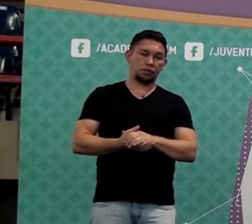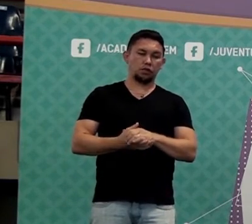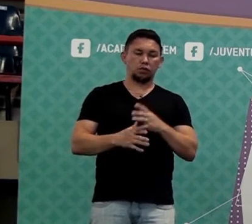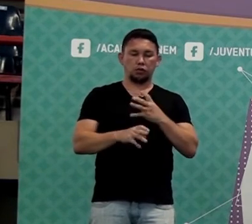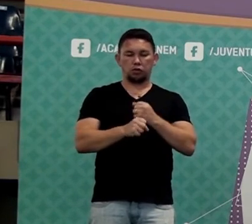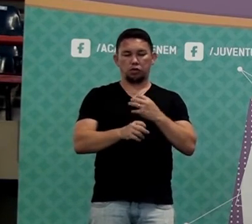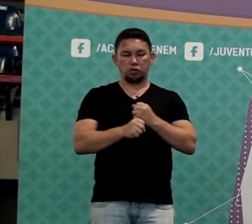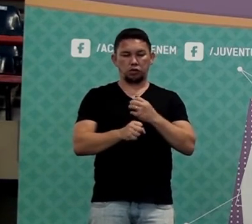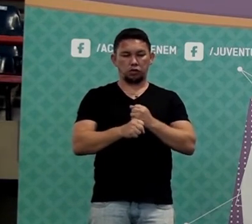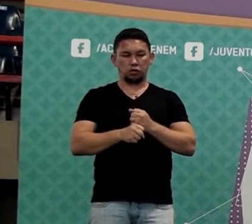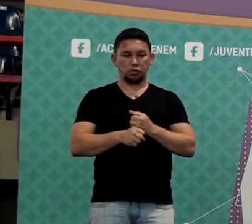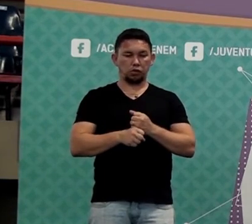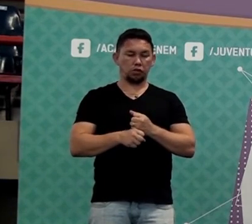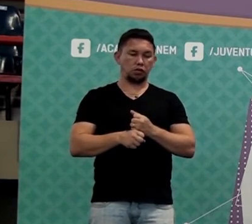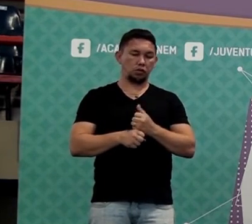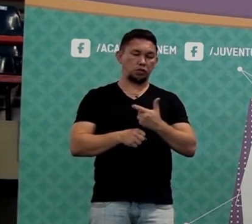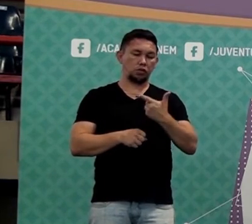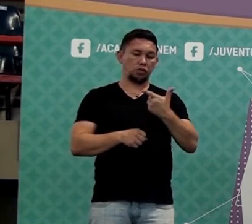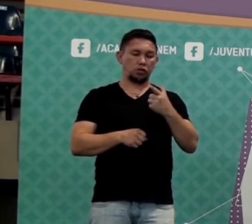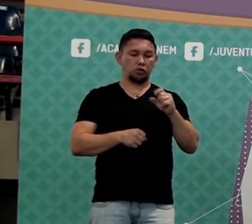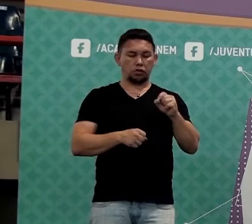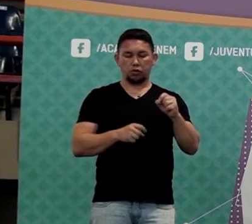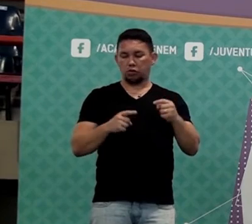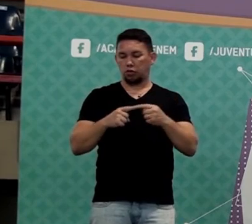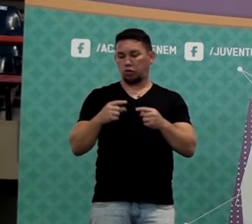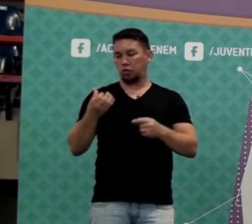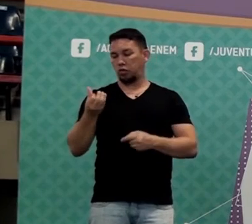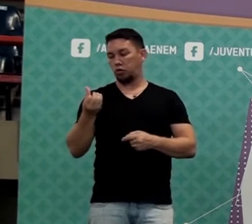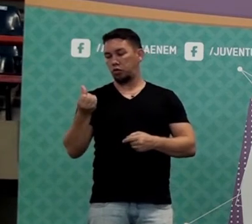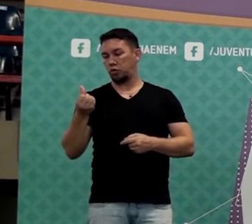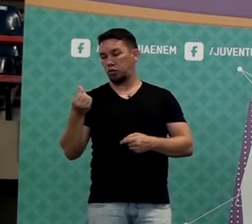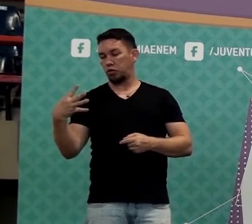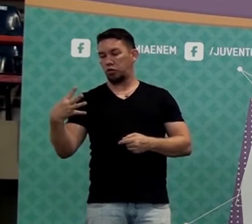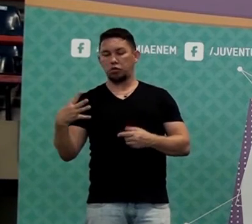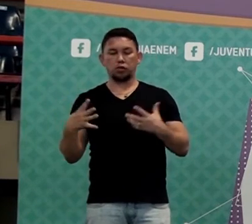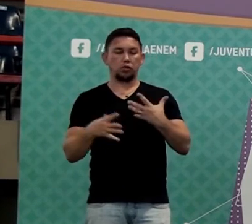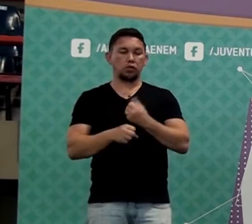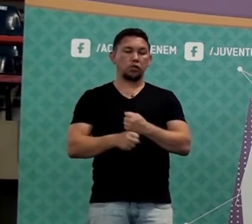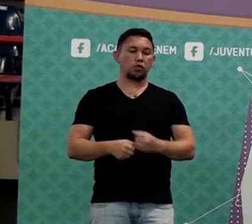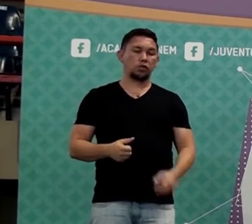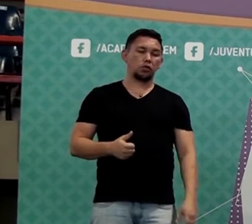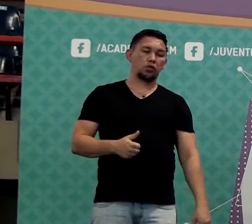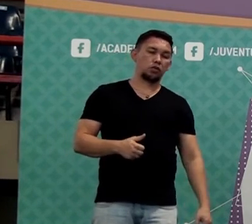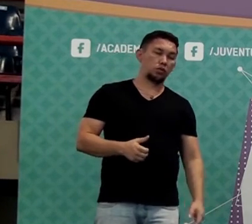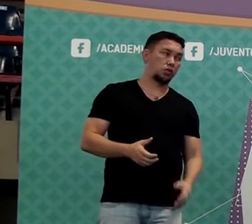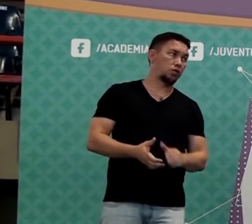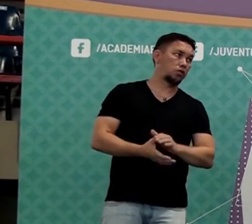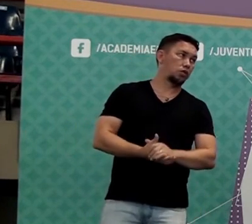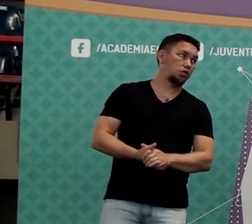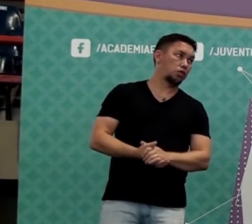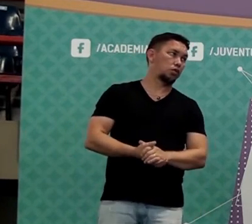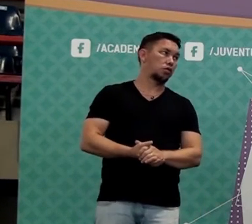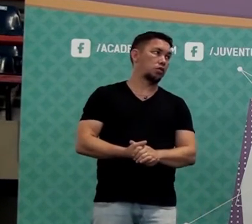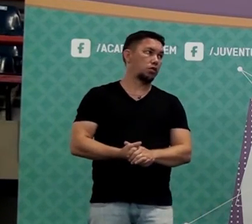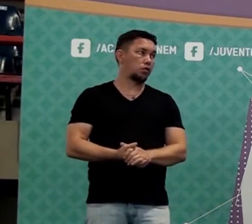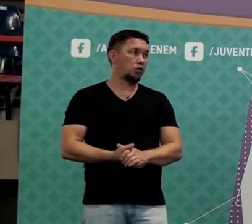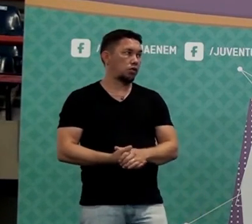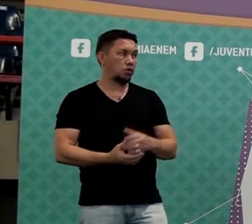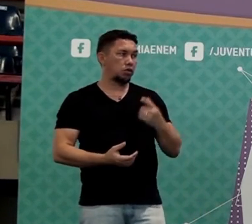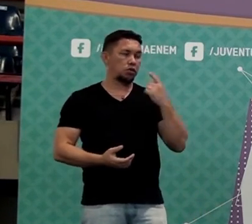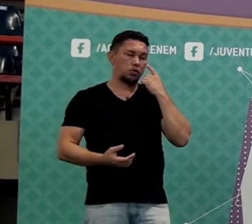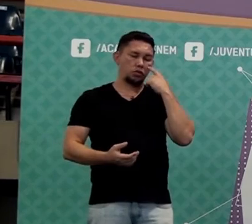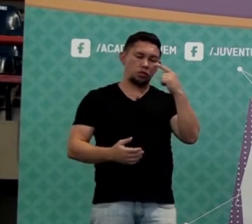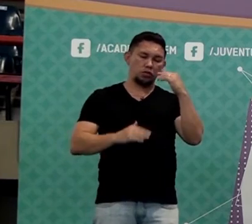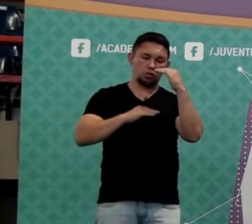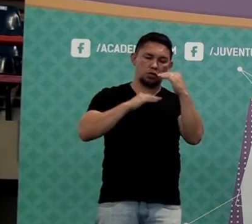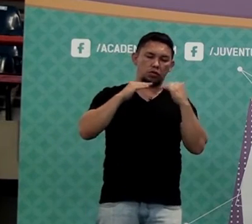saber quantos por cento vinte é de sessenta e quatro, pessoal? Pela décima vez. Porcentagem é